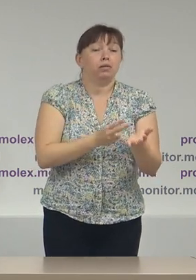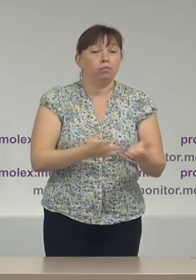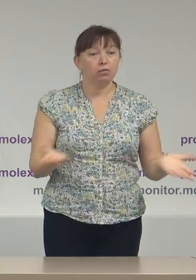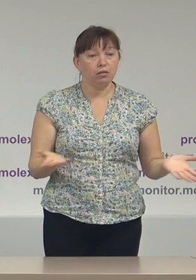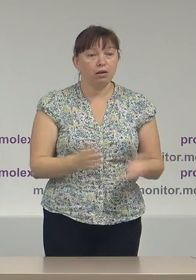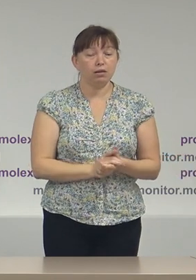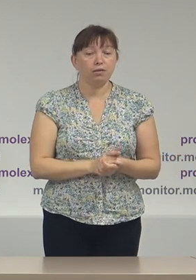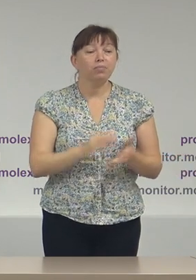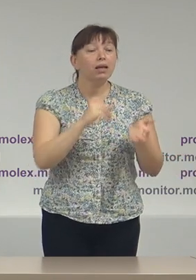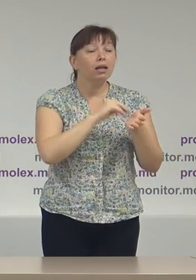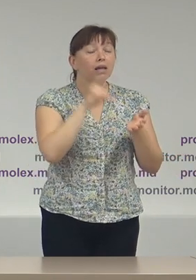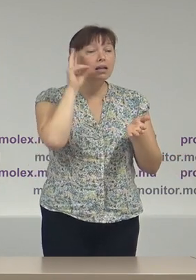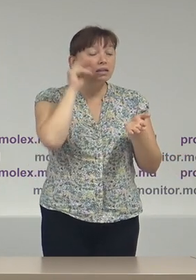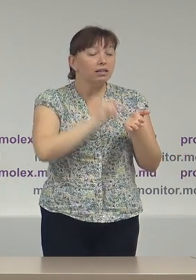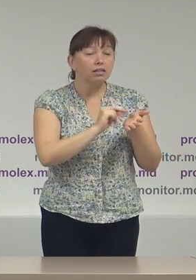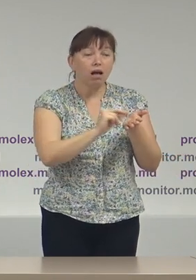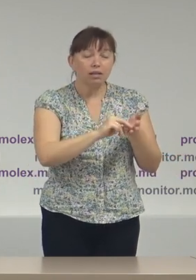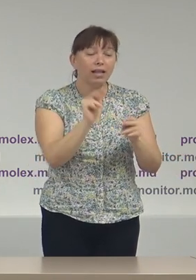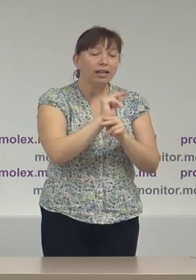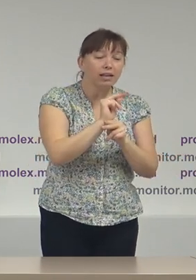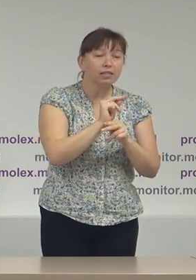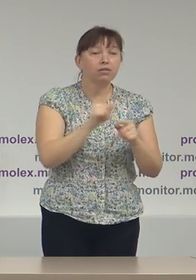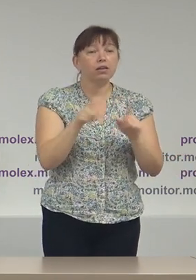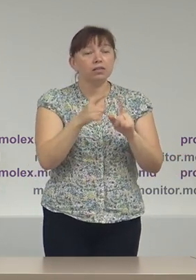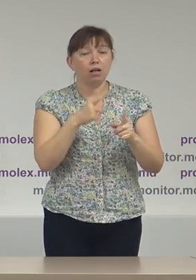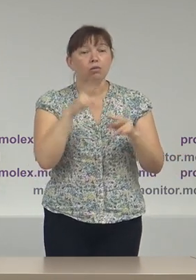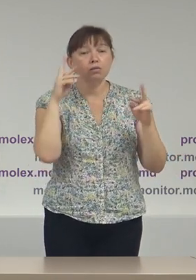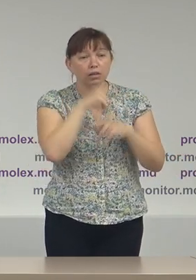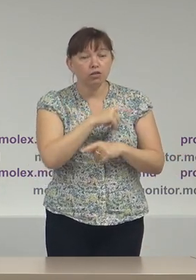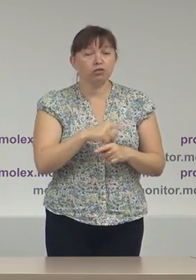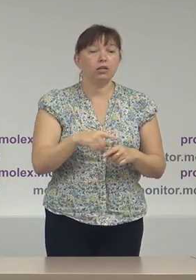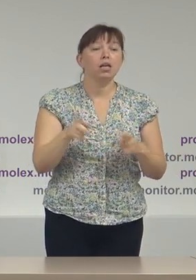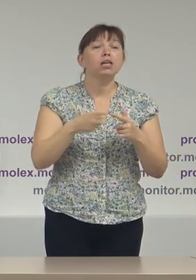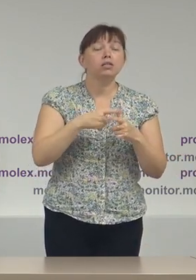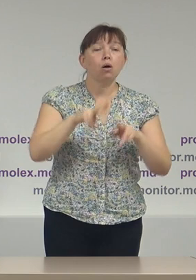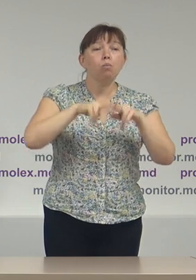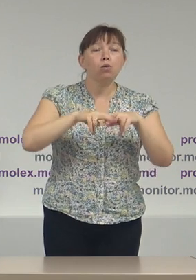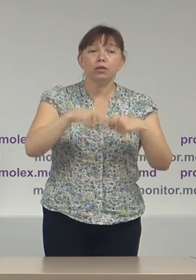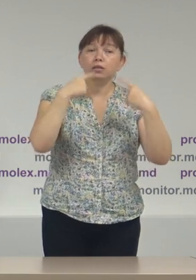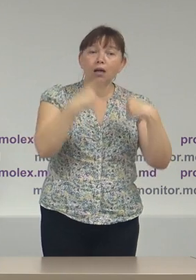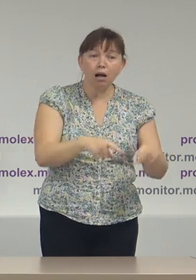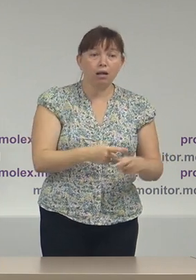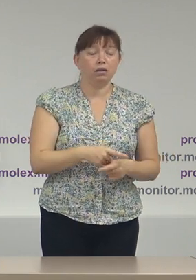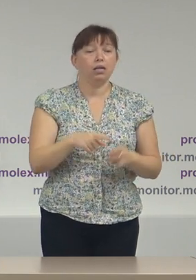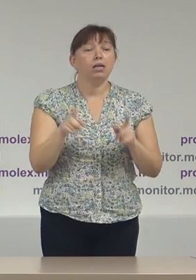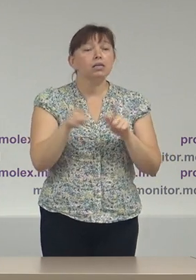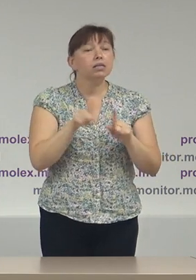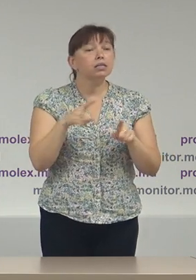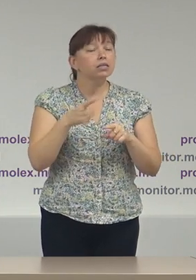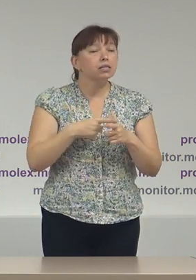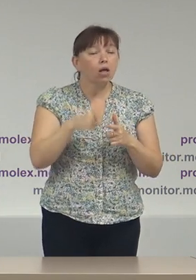neveridice sau rectificări, alt act de identitate decât cel solicitat, date incomplete,